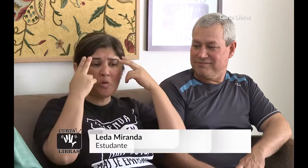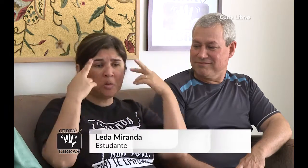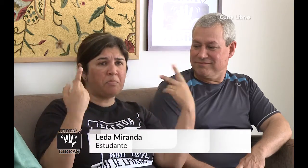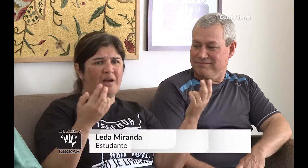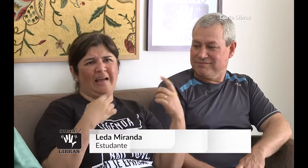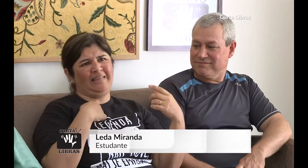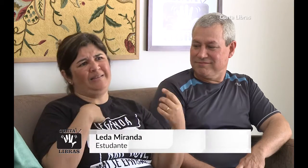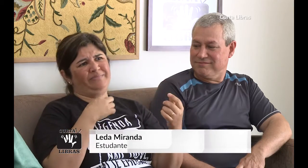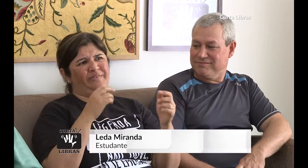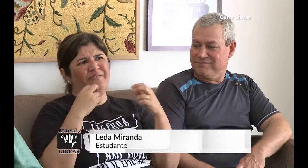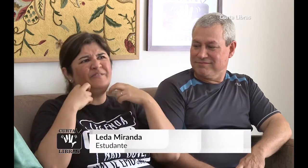Eu não queria namorar.